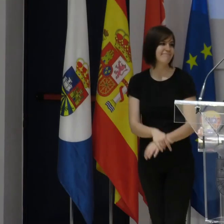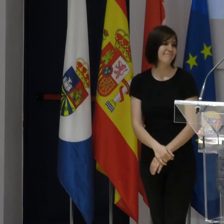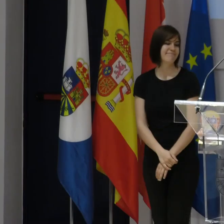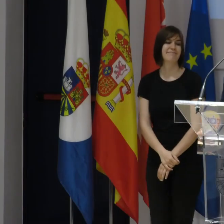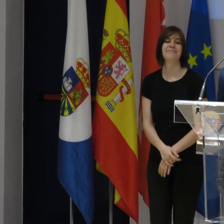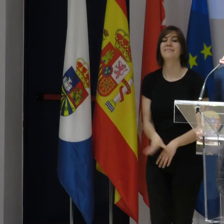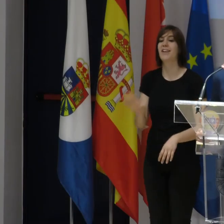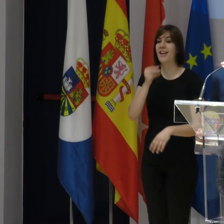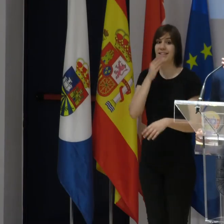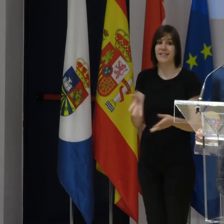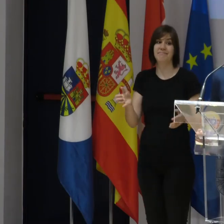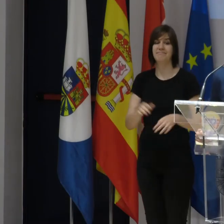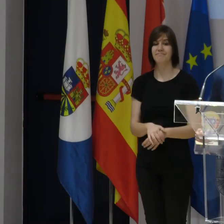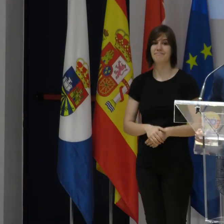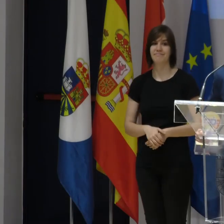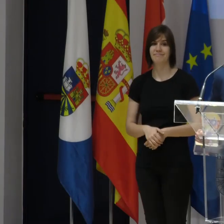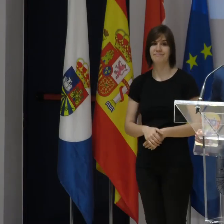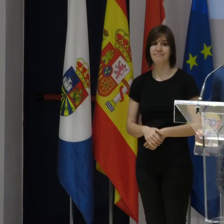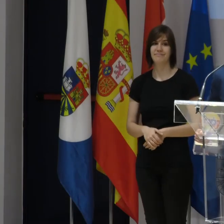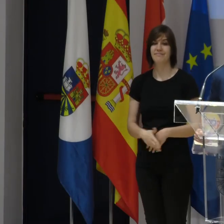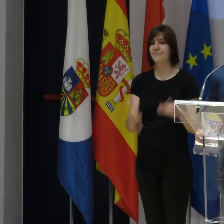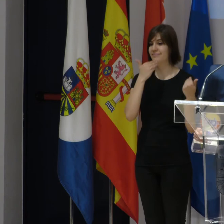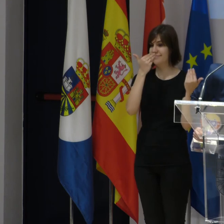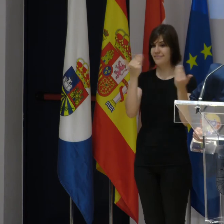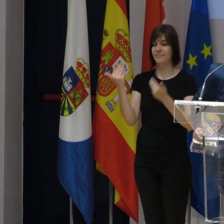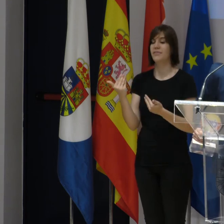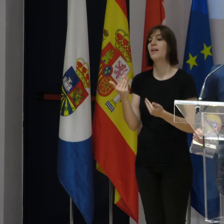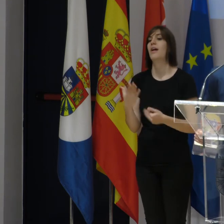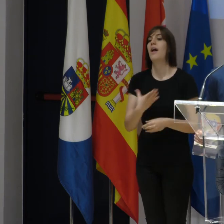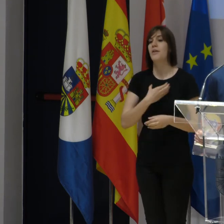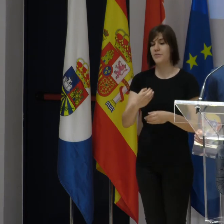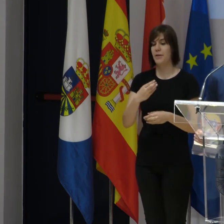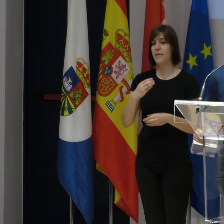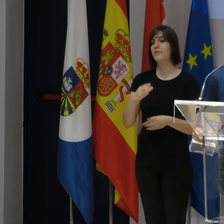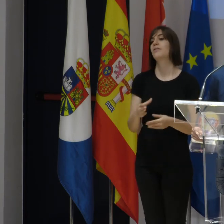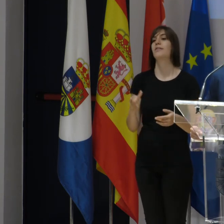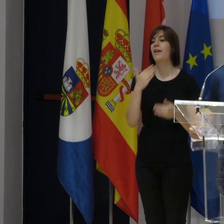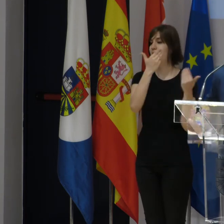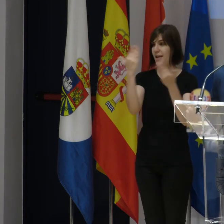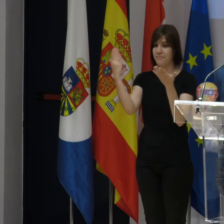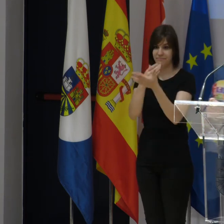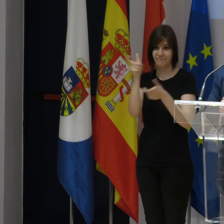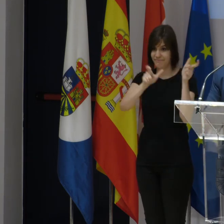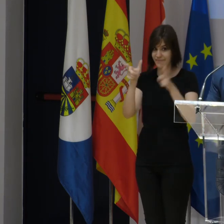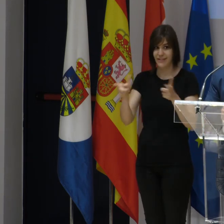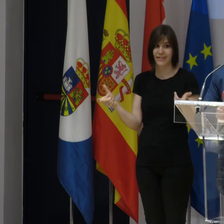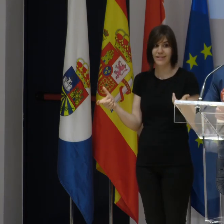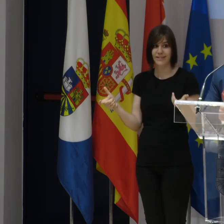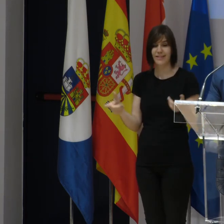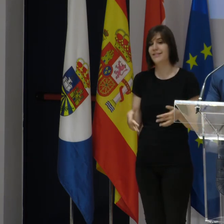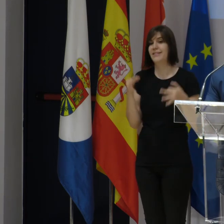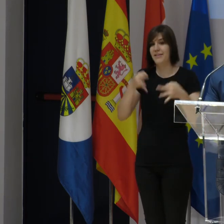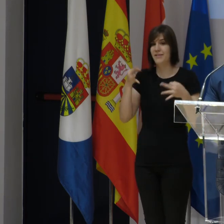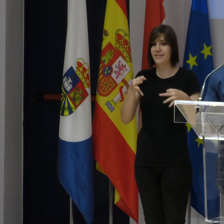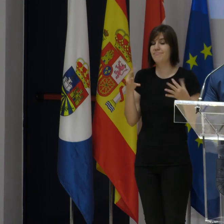Hola, ¿qué tal? Bueno, pues nada, gracias al ayuntamiento, gracias a todo el mundo. Es de verdad